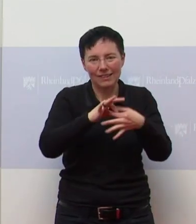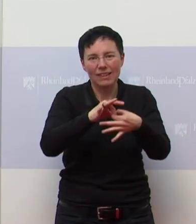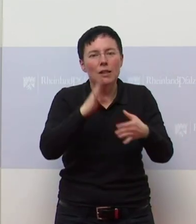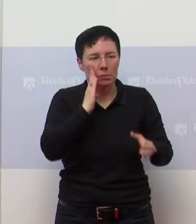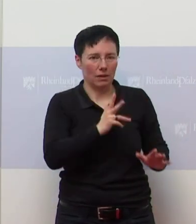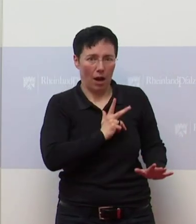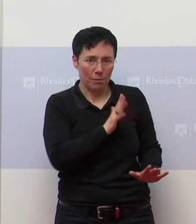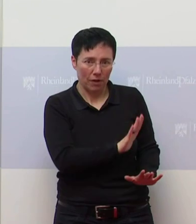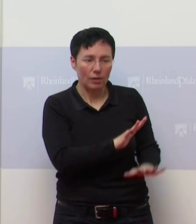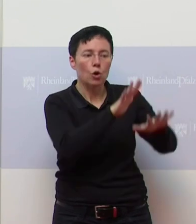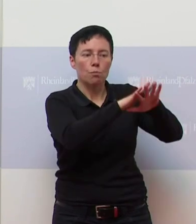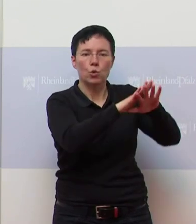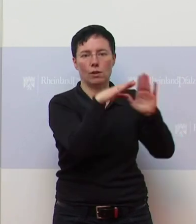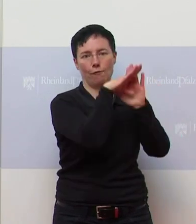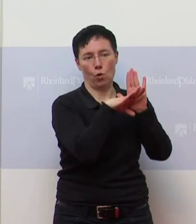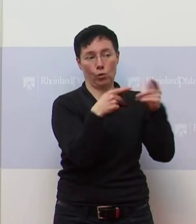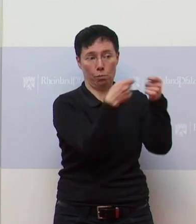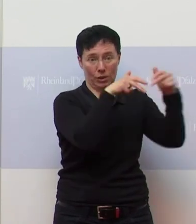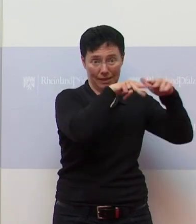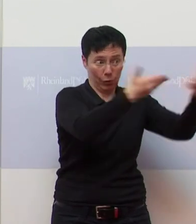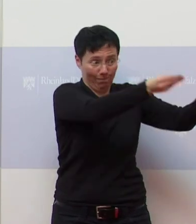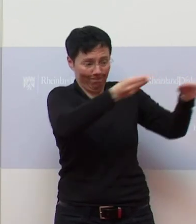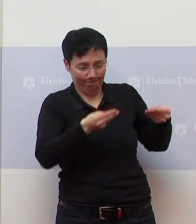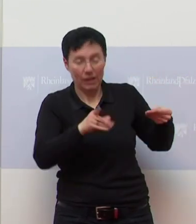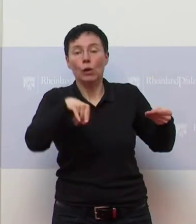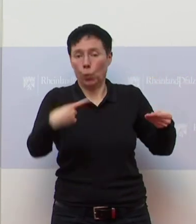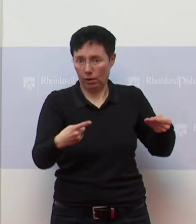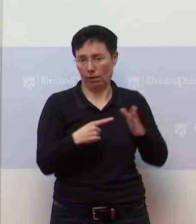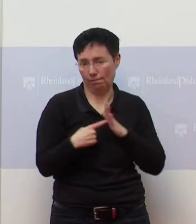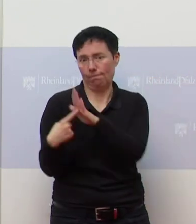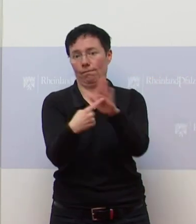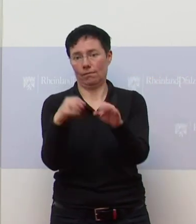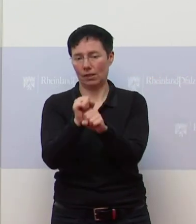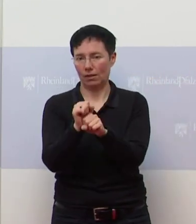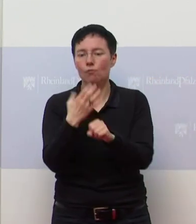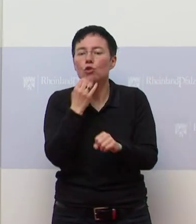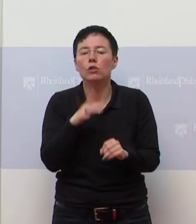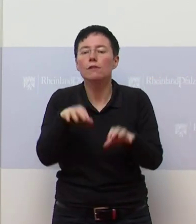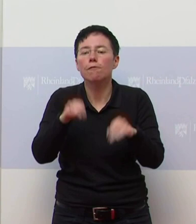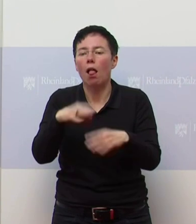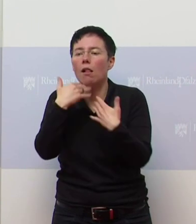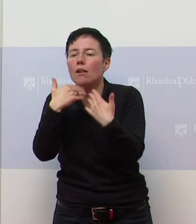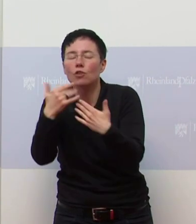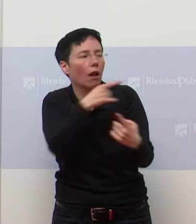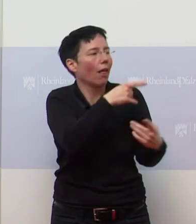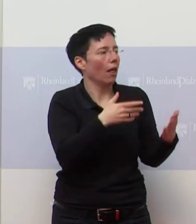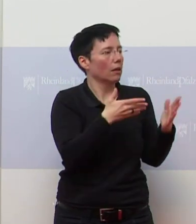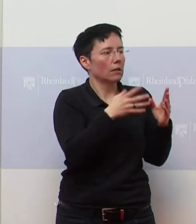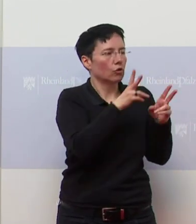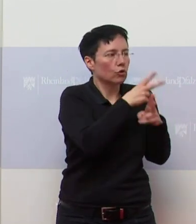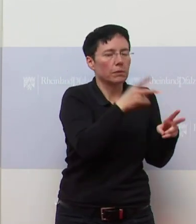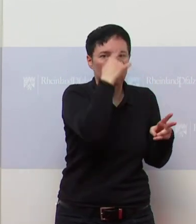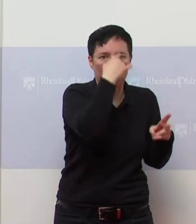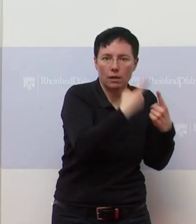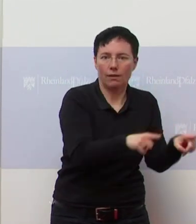abwarten, bis die Musterverordnung da ist. Bevor wir jetzt falsche Sachen in die Welt setzen, ist es besser. wir haben es klar und dann können wir es auch ganz klar